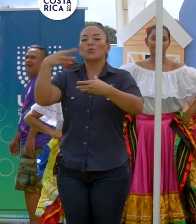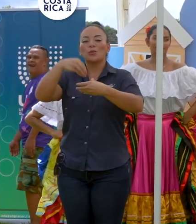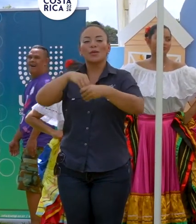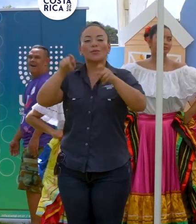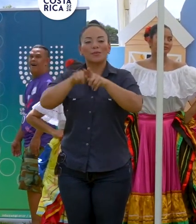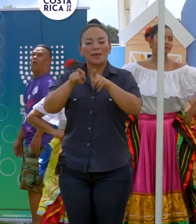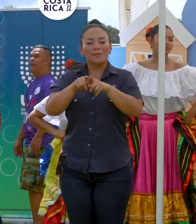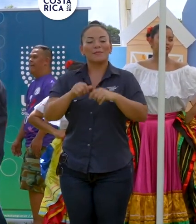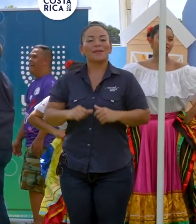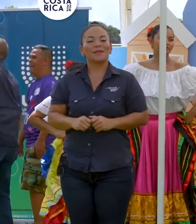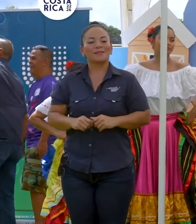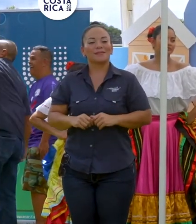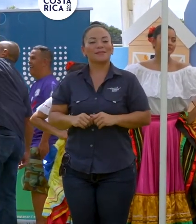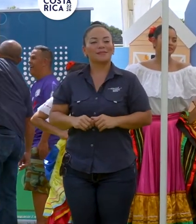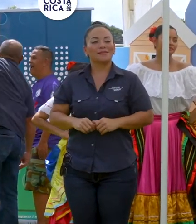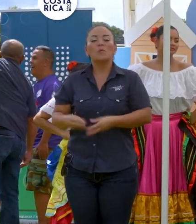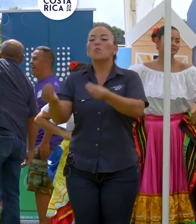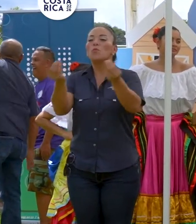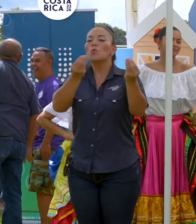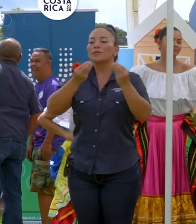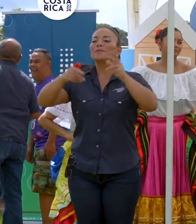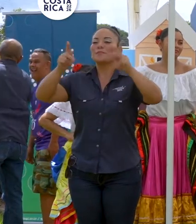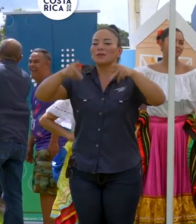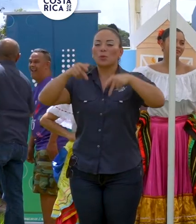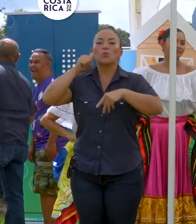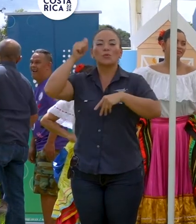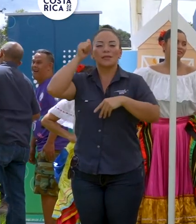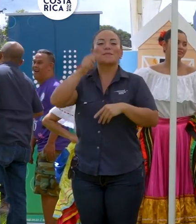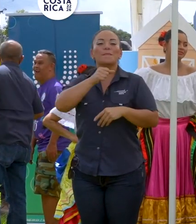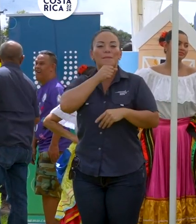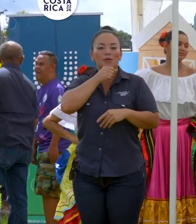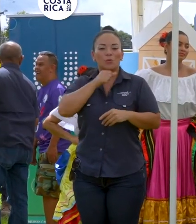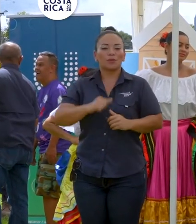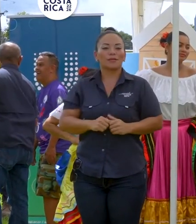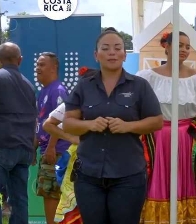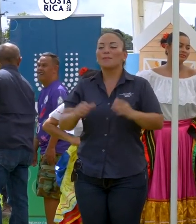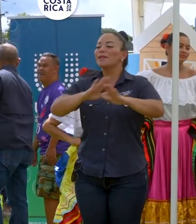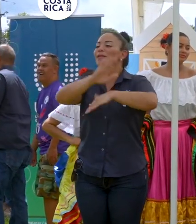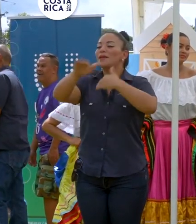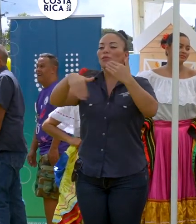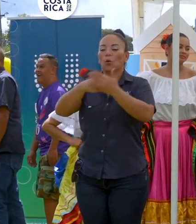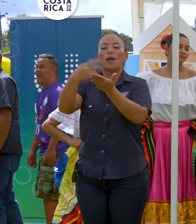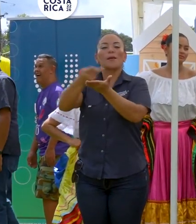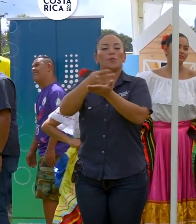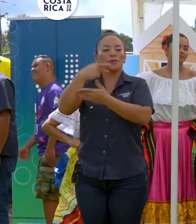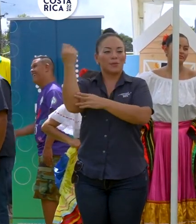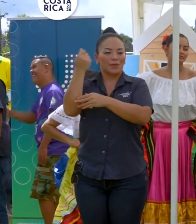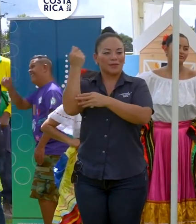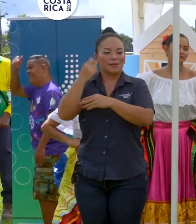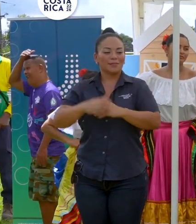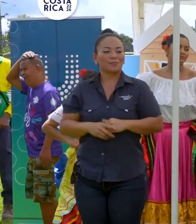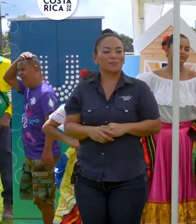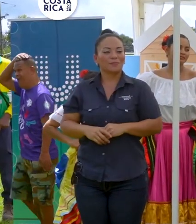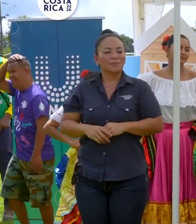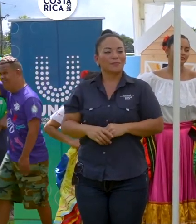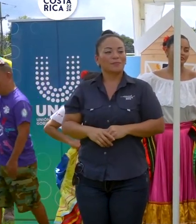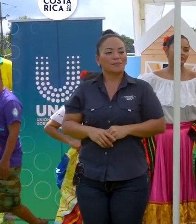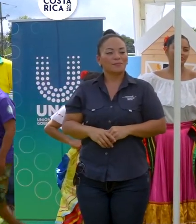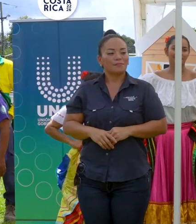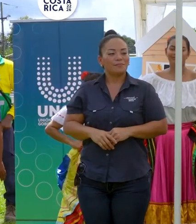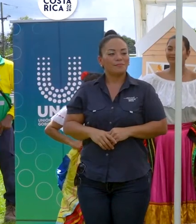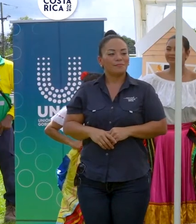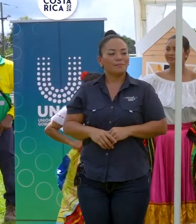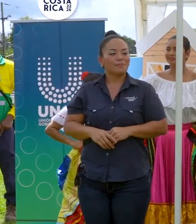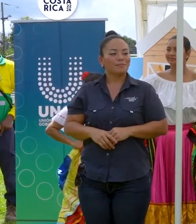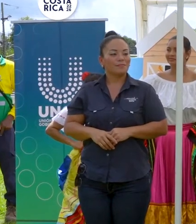muchas personas adultas mayores de toda la provincia. Entonces,